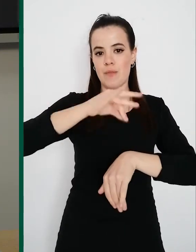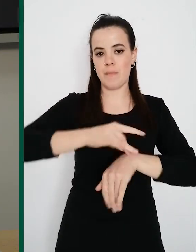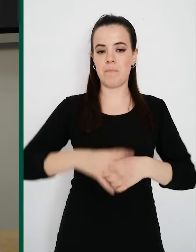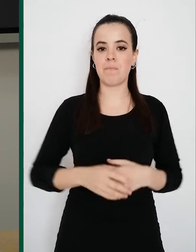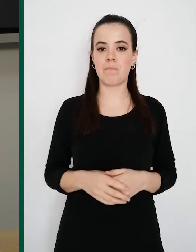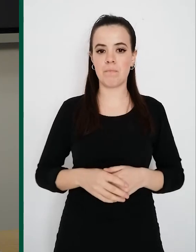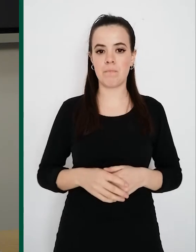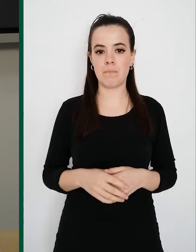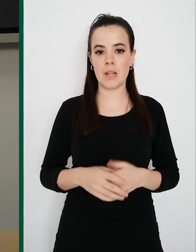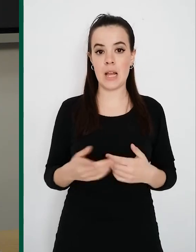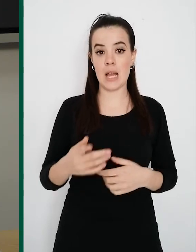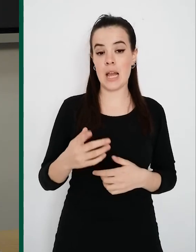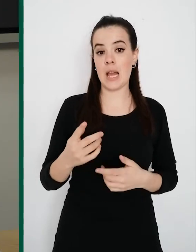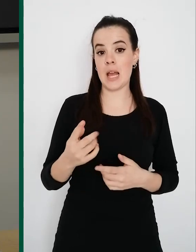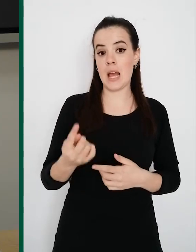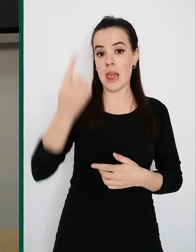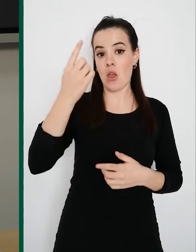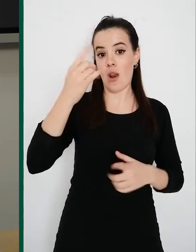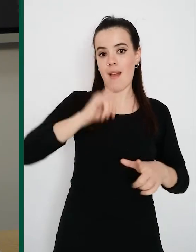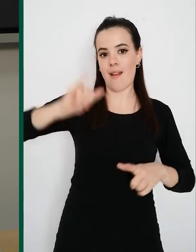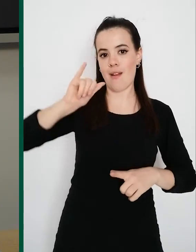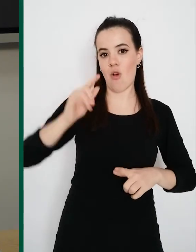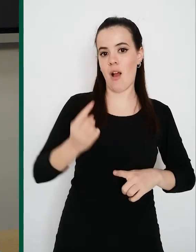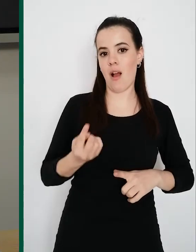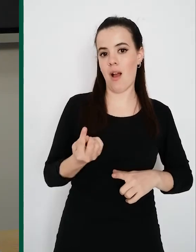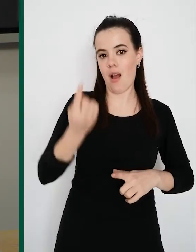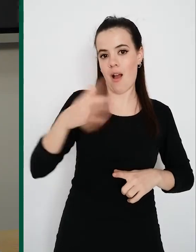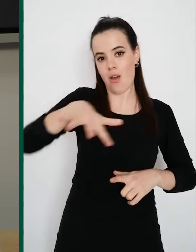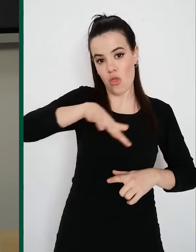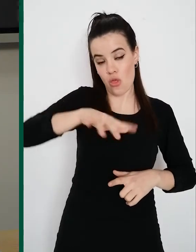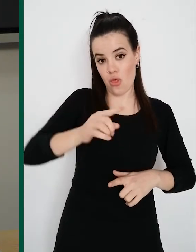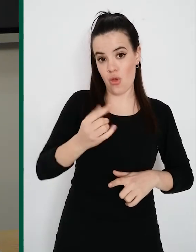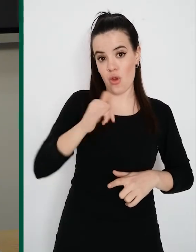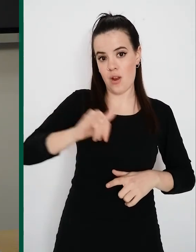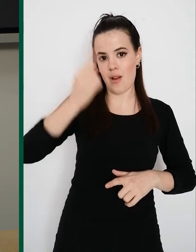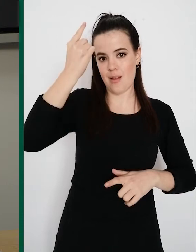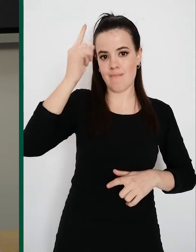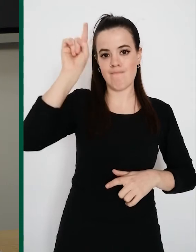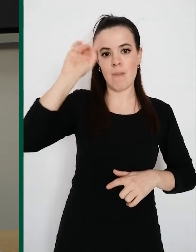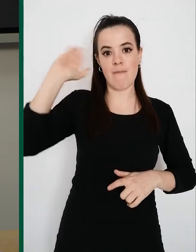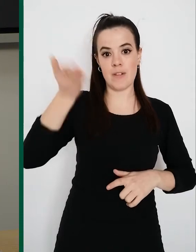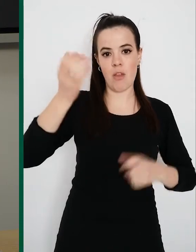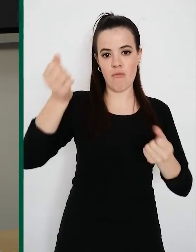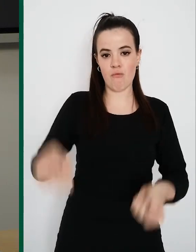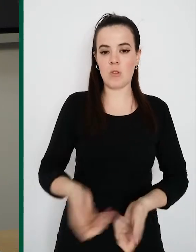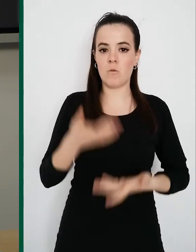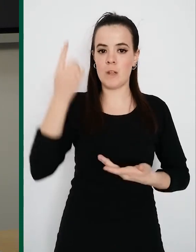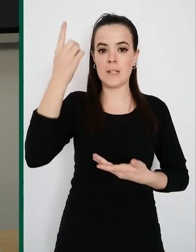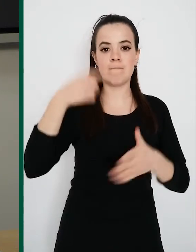Especialmente en la Rioja Alta, que fue la zona con mayor incidencia en un primer momento, lo que nos lleva a gestionar de manera más contundente el control de los